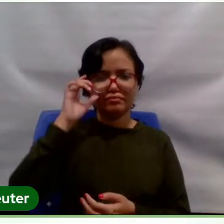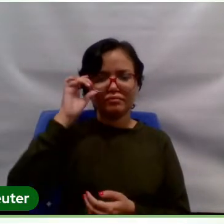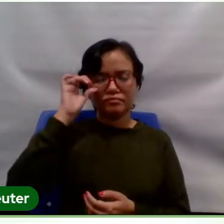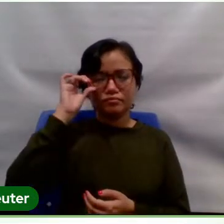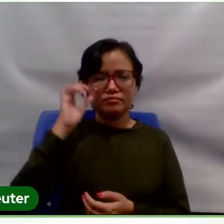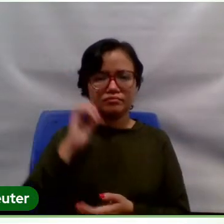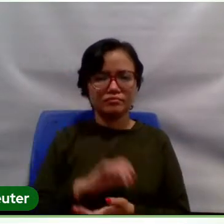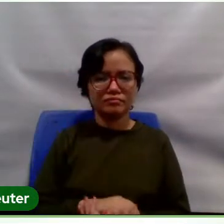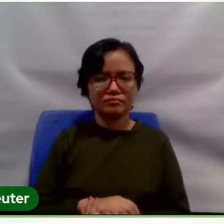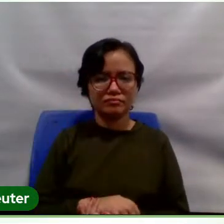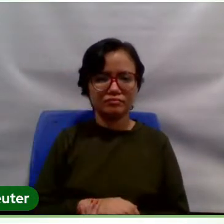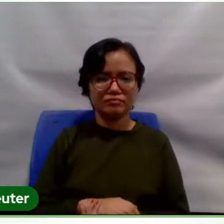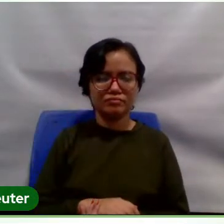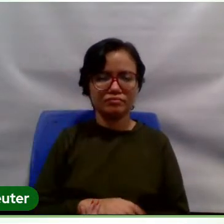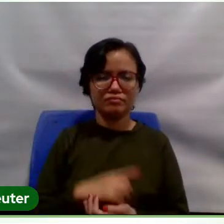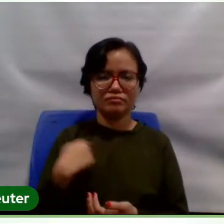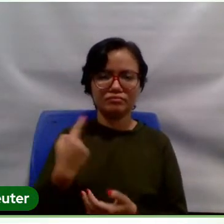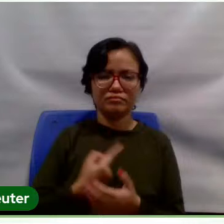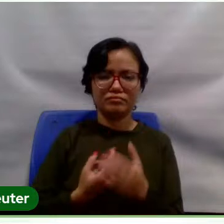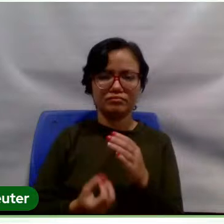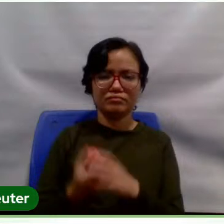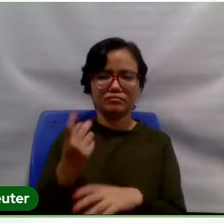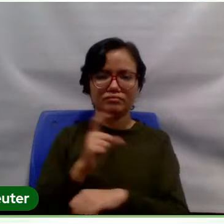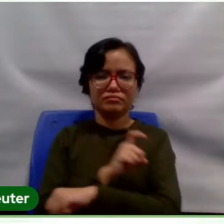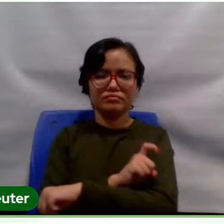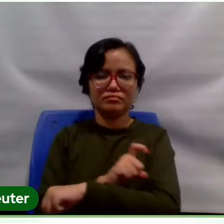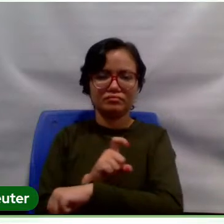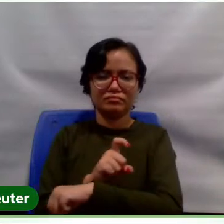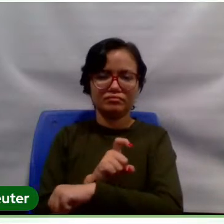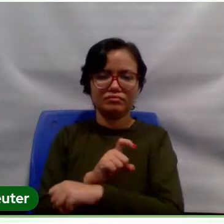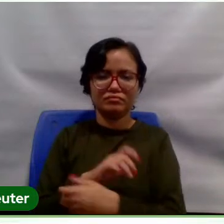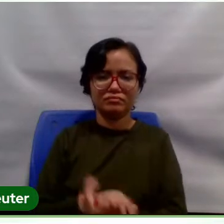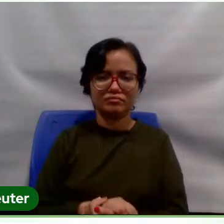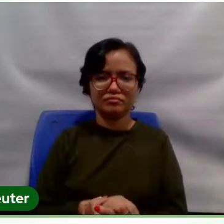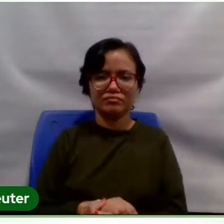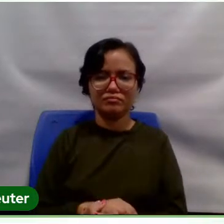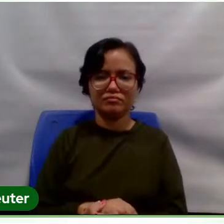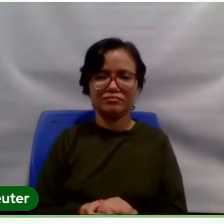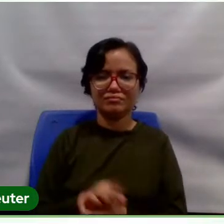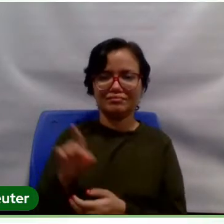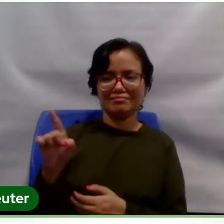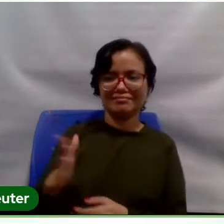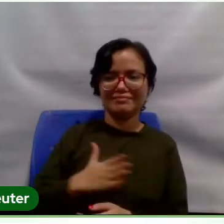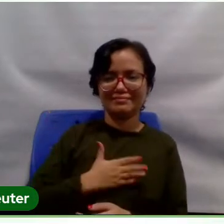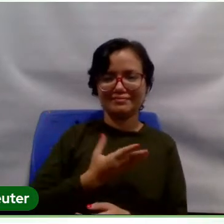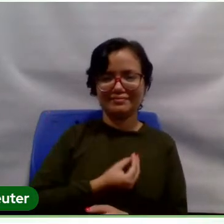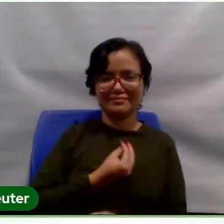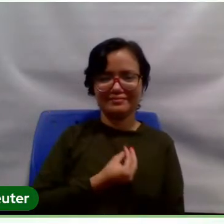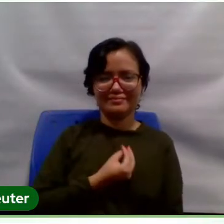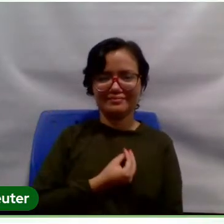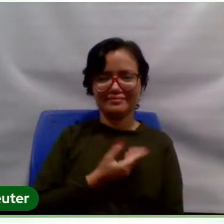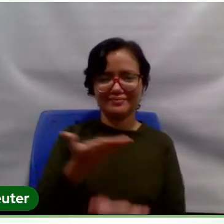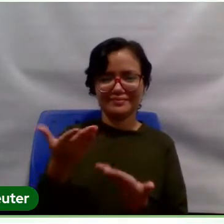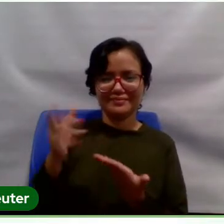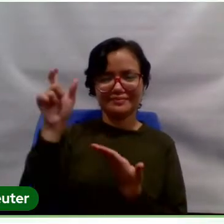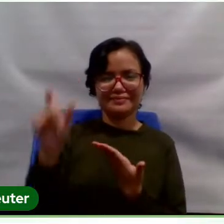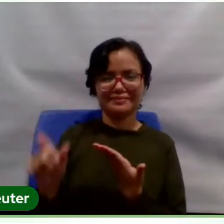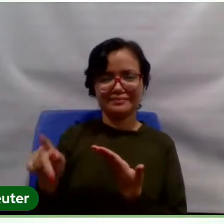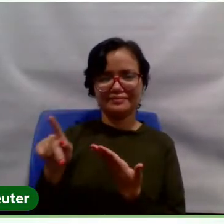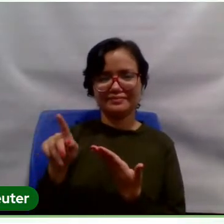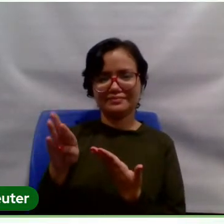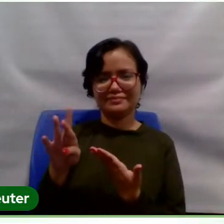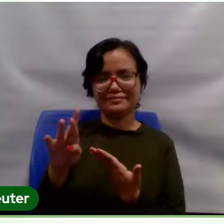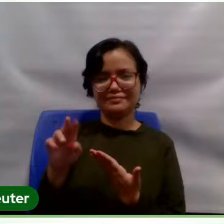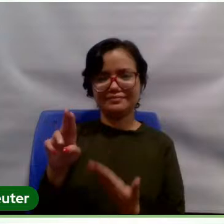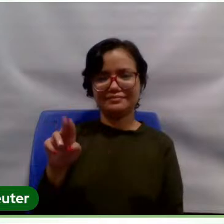aí disse, nós vamos implantar em Xinguara. Foi quando você apareceu na minha vida e nós nem nos...